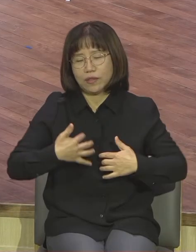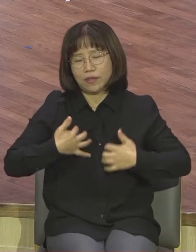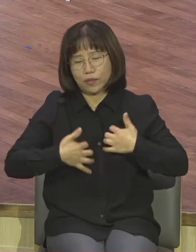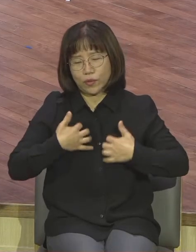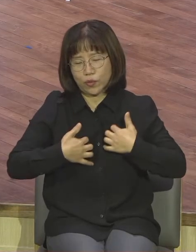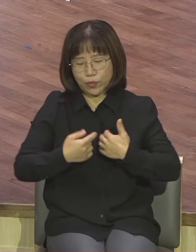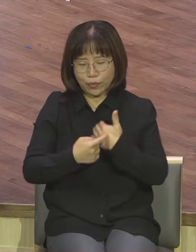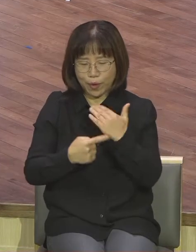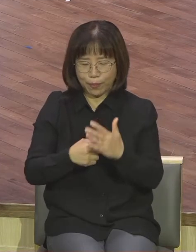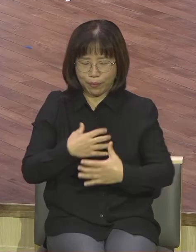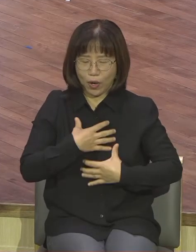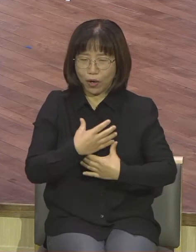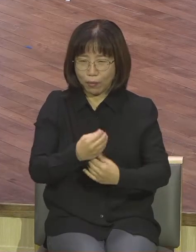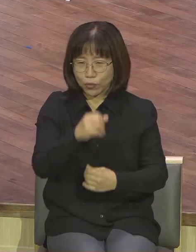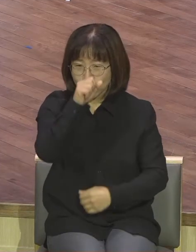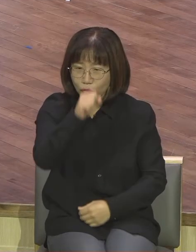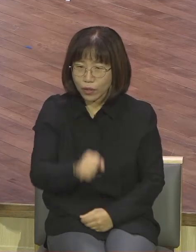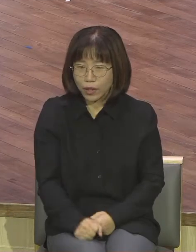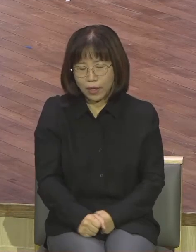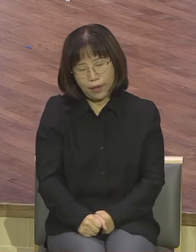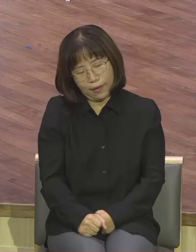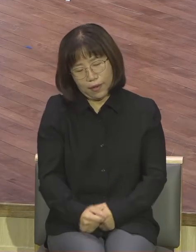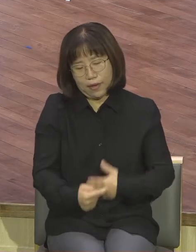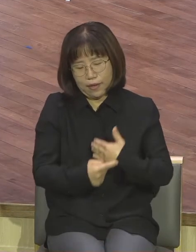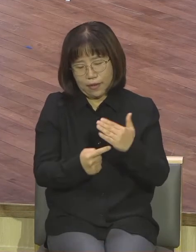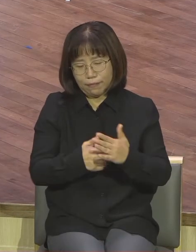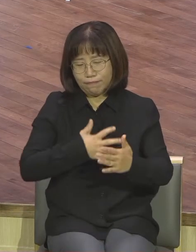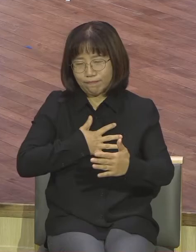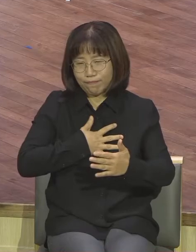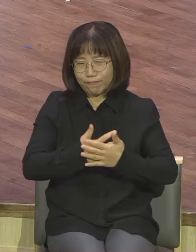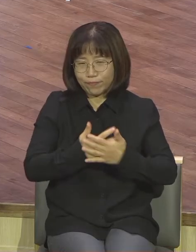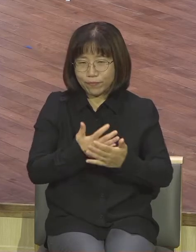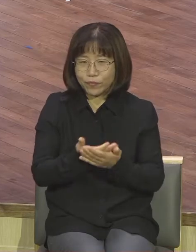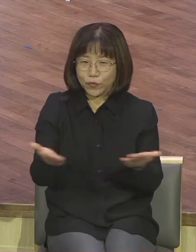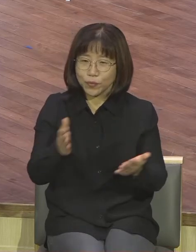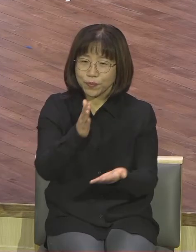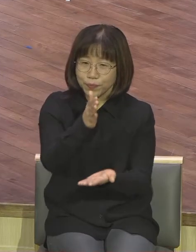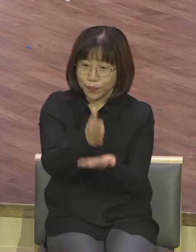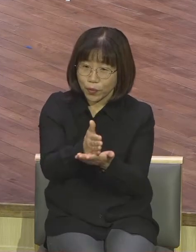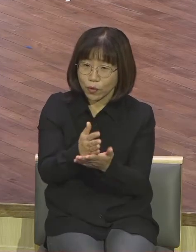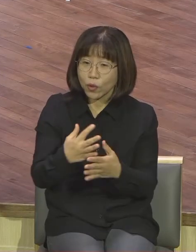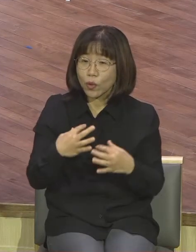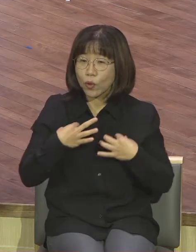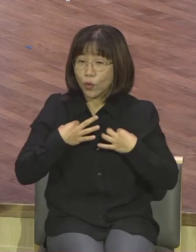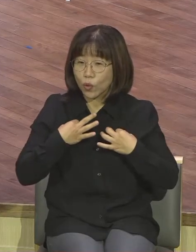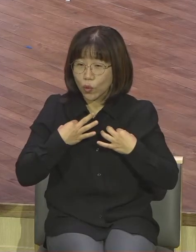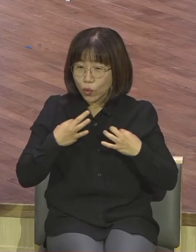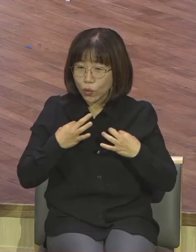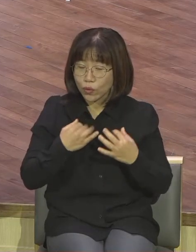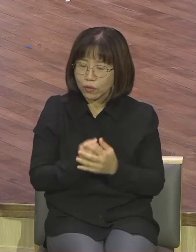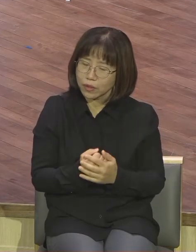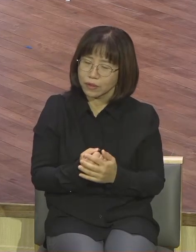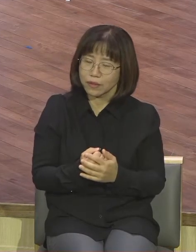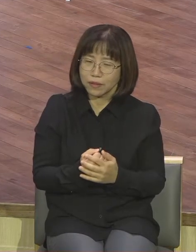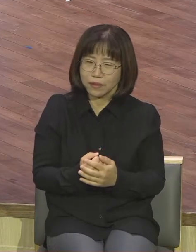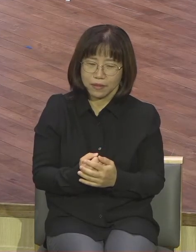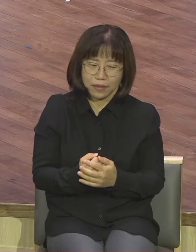보여야지 불안하게 보이고 초조하게 보이면 안 돼 그 바람색 안 맞으면 옷도 그렇게 막 이상하게만 돼 나는 검열만 칼라 입지